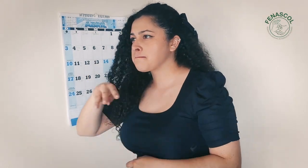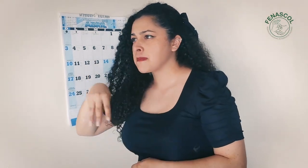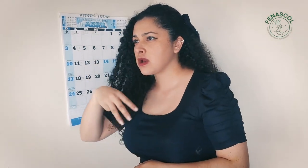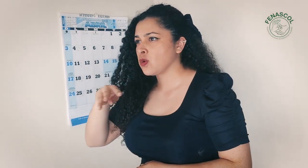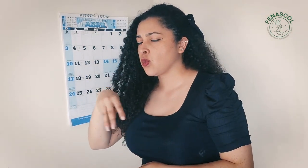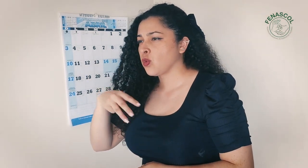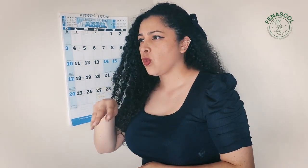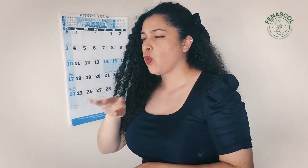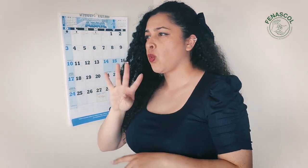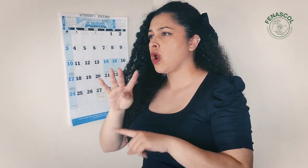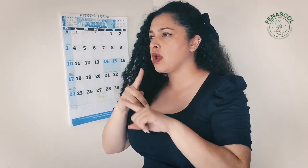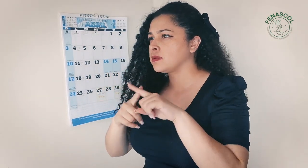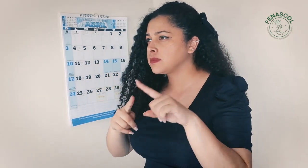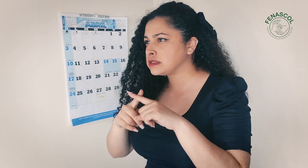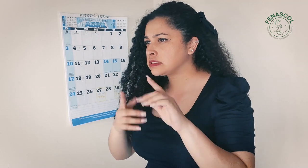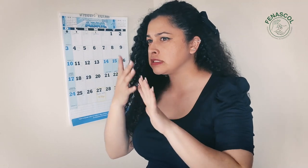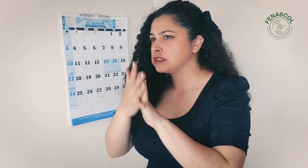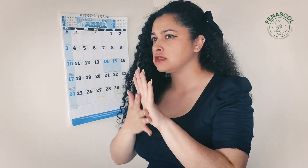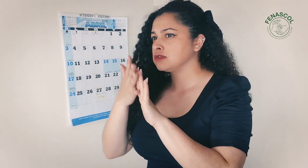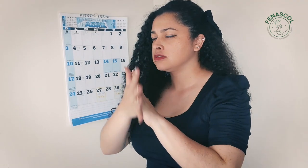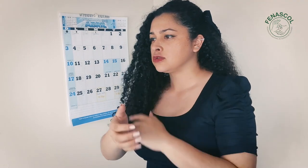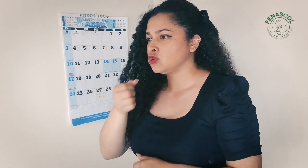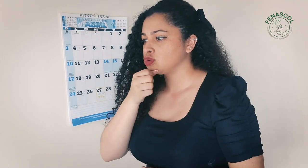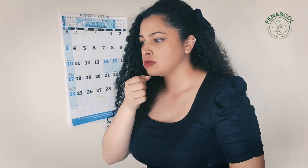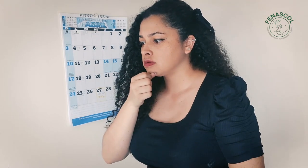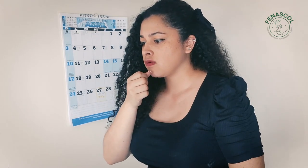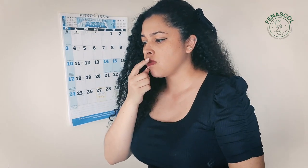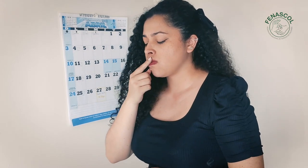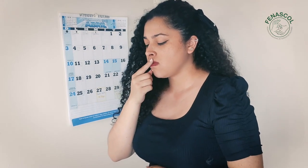El miércoles a las 4 y media es noticeñales.